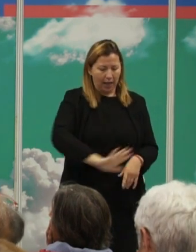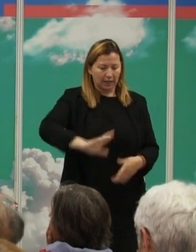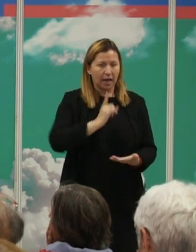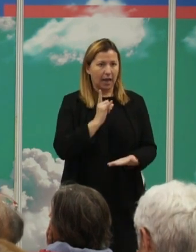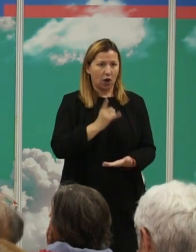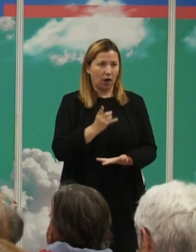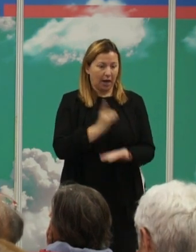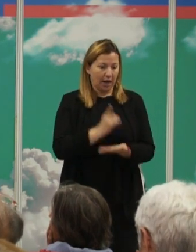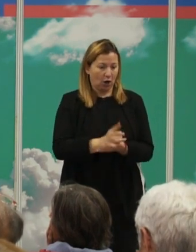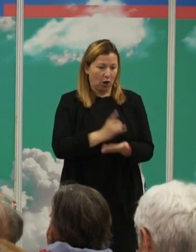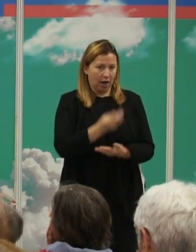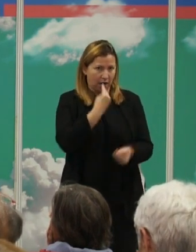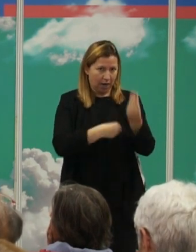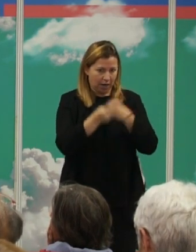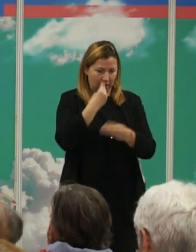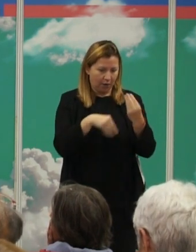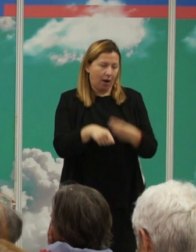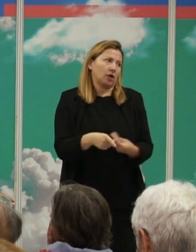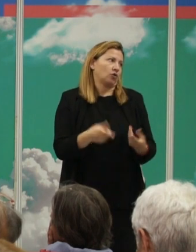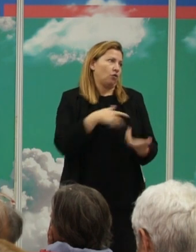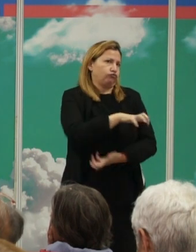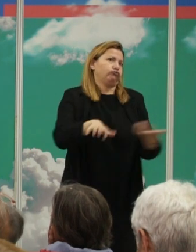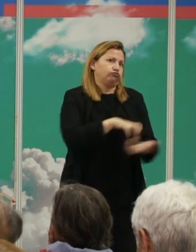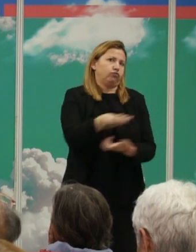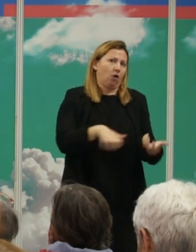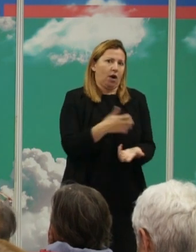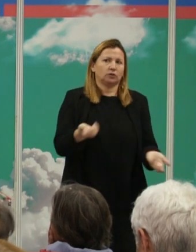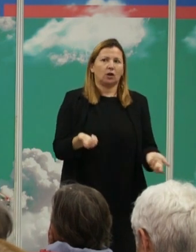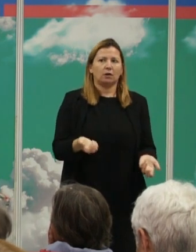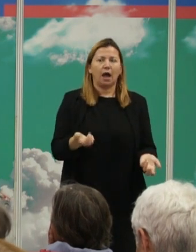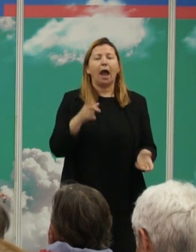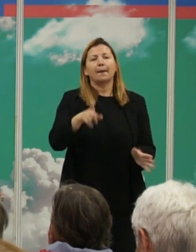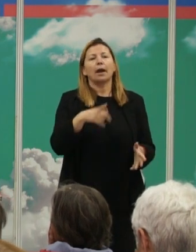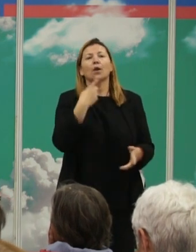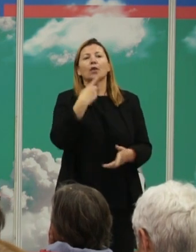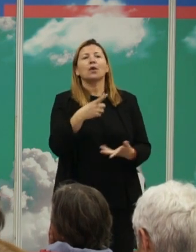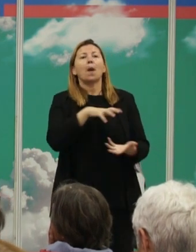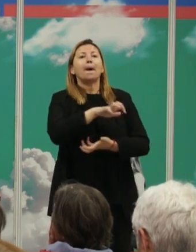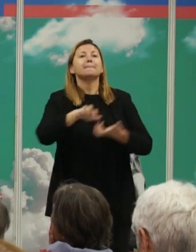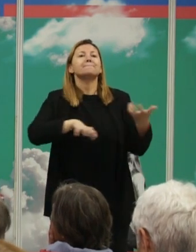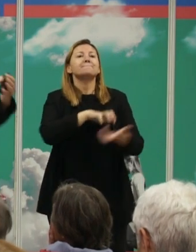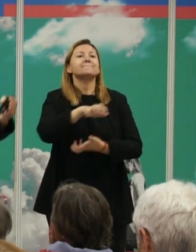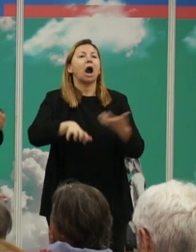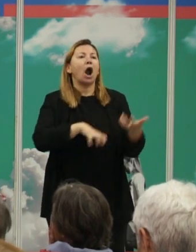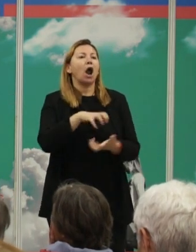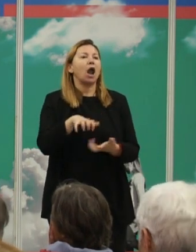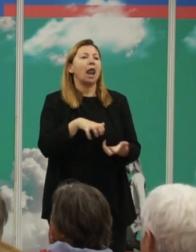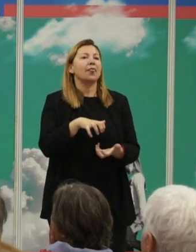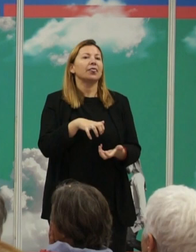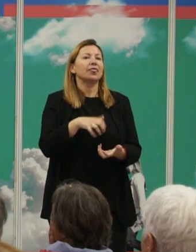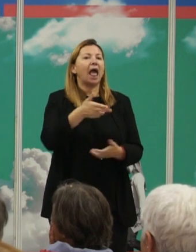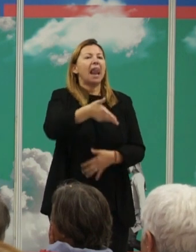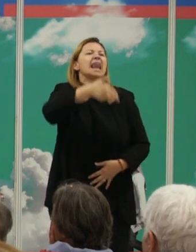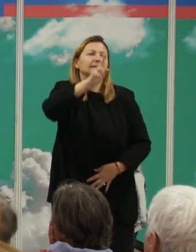carnívoros son violentos ¿no? era algo esperable cuando digo violentos recordar que es violencia letal no es que sean agresivos